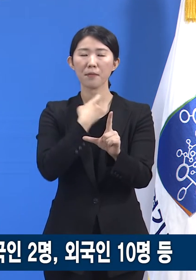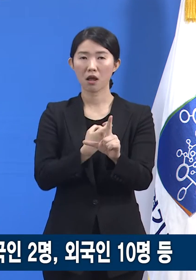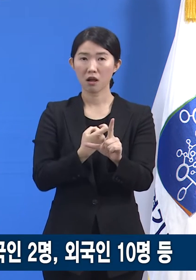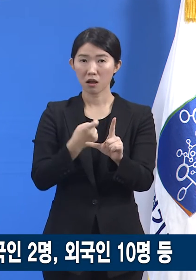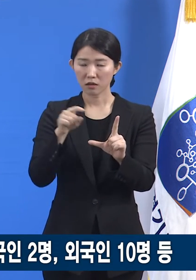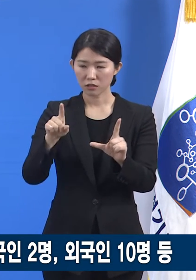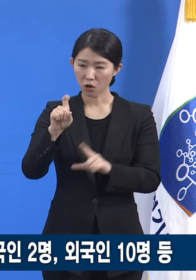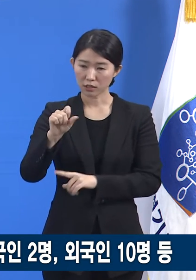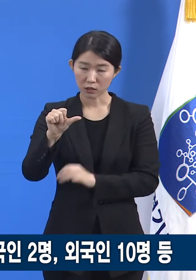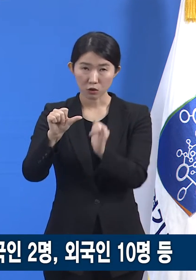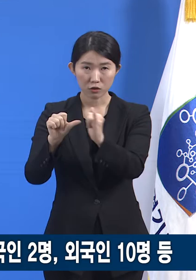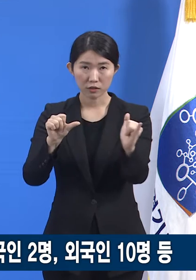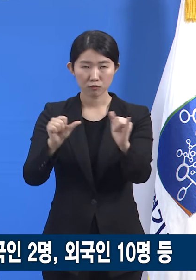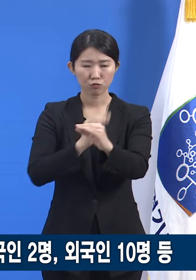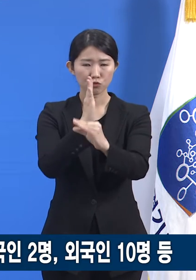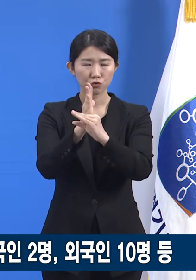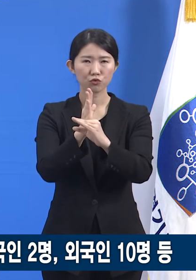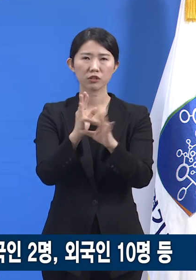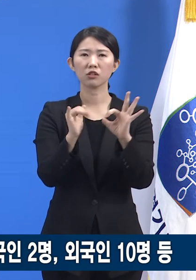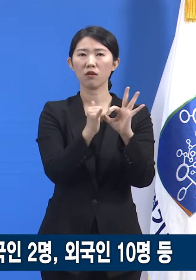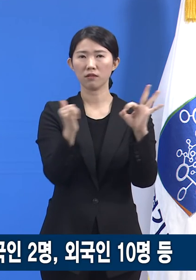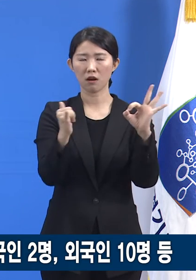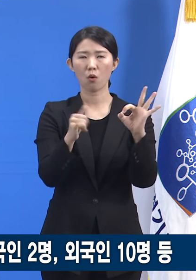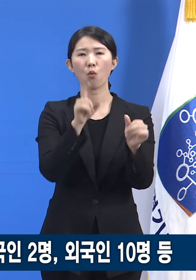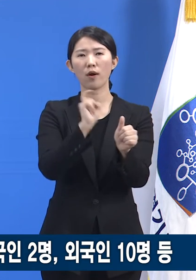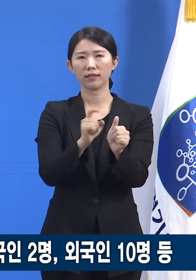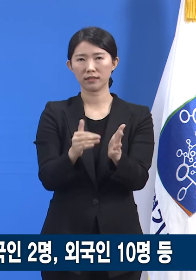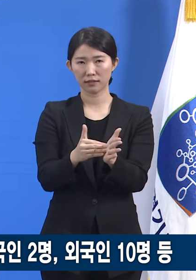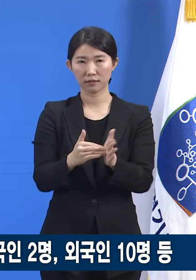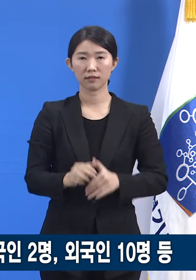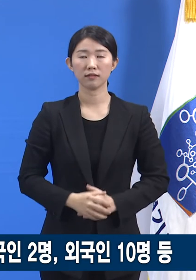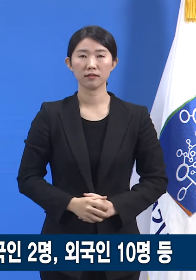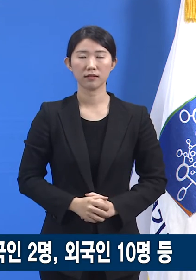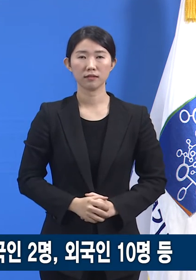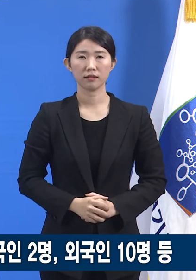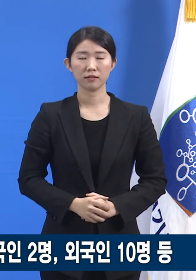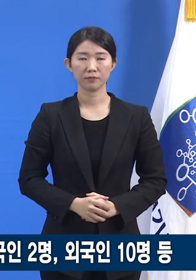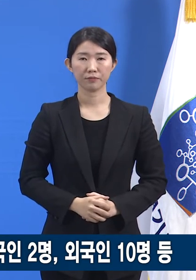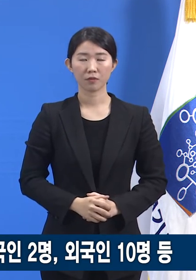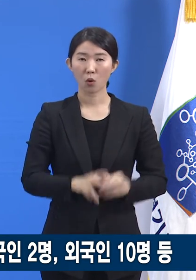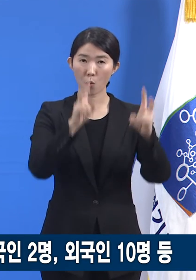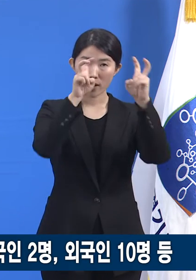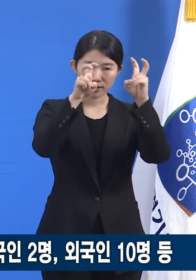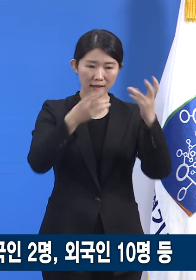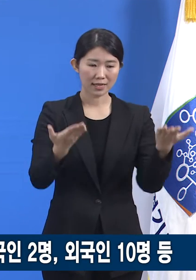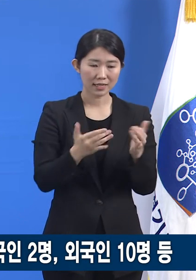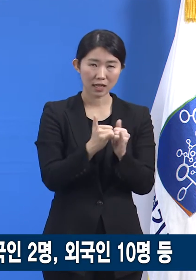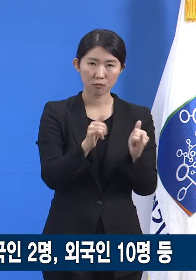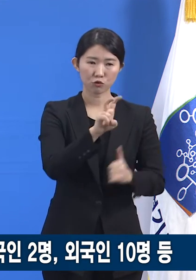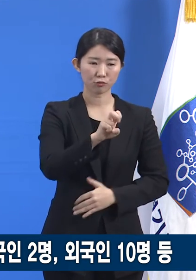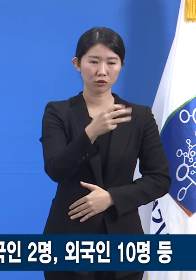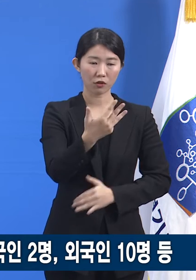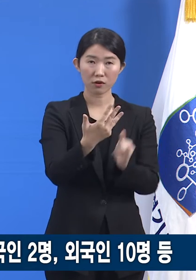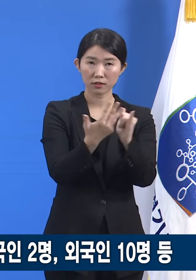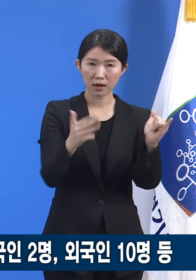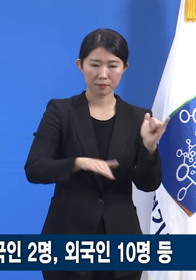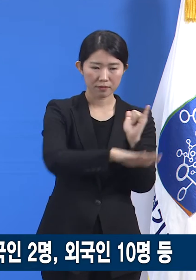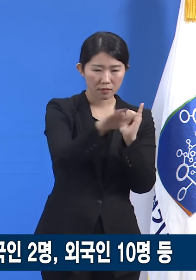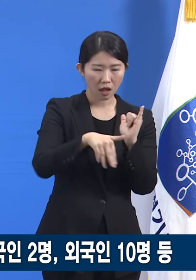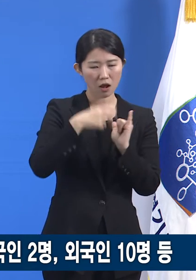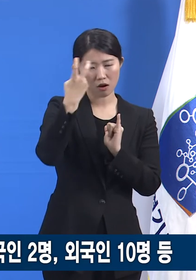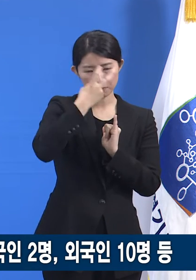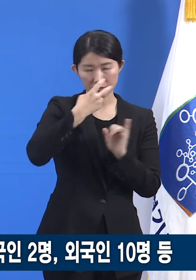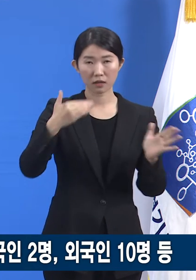현재까지 확진 판정을 받았습니다. 관련 회사 직원 28명에 대해서는 전수검사가 실시되었고